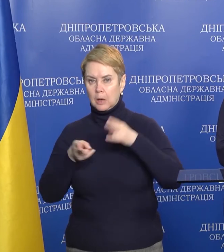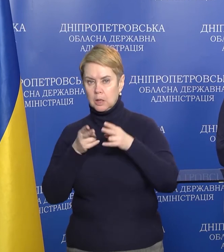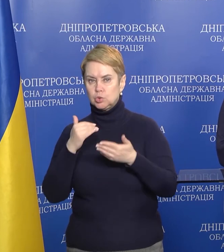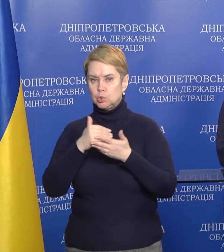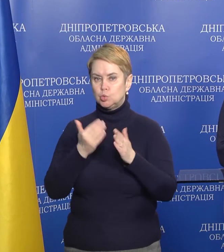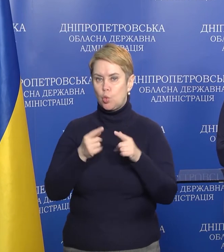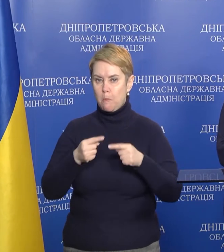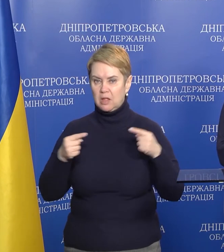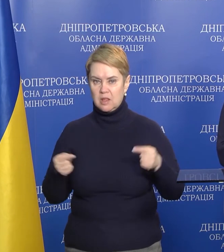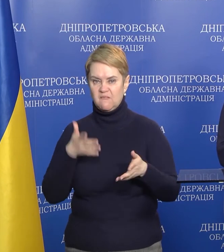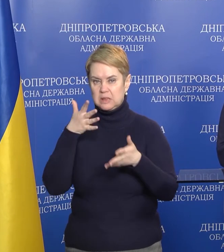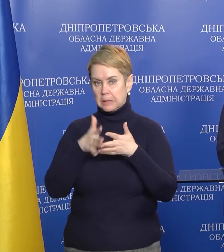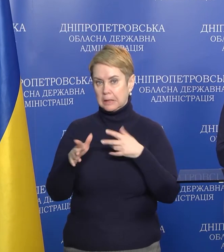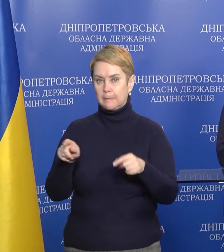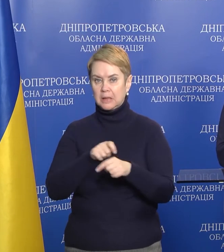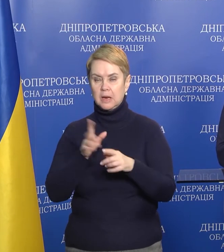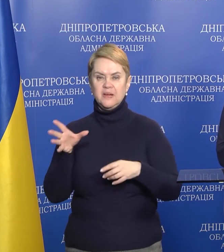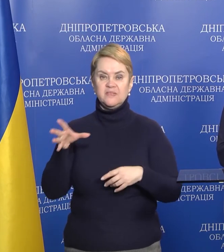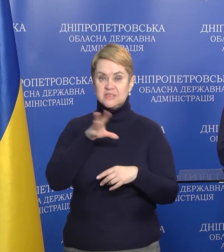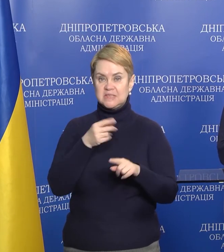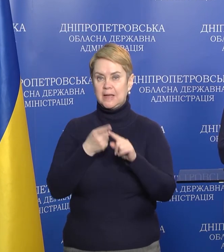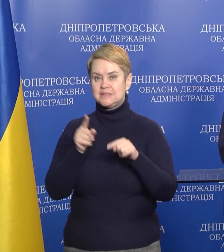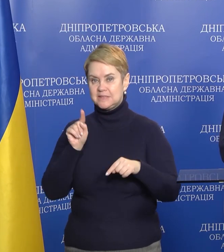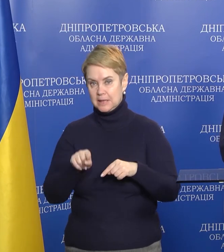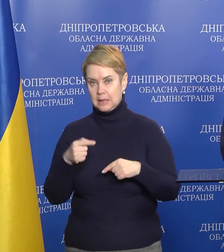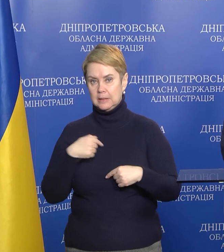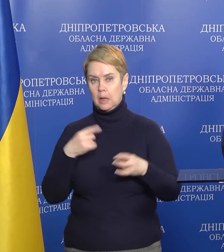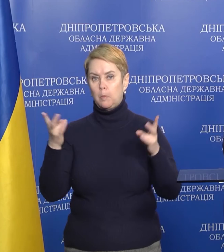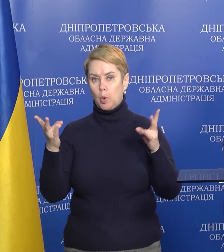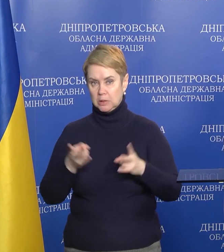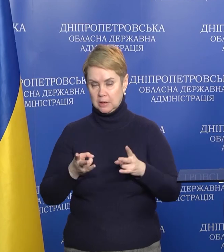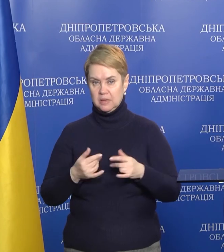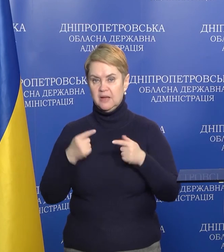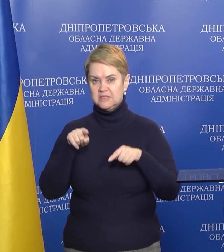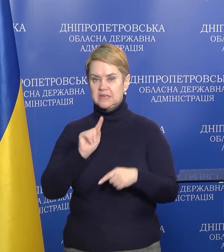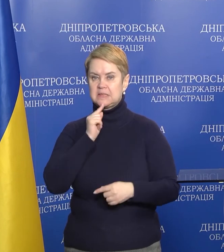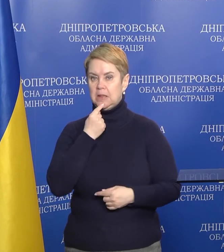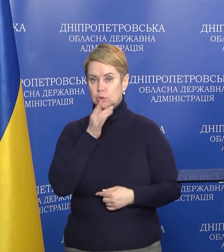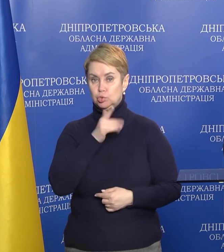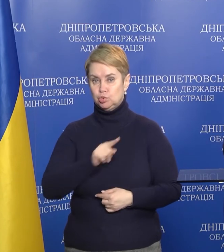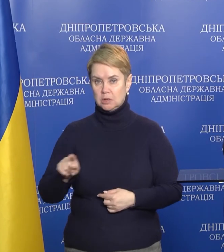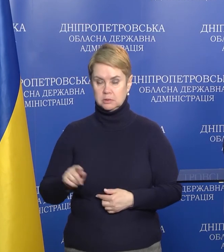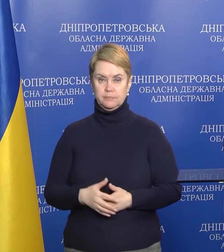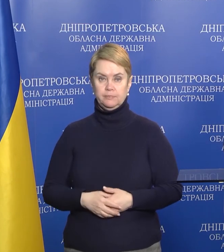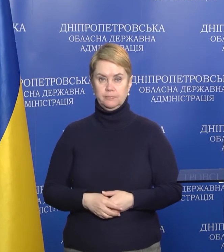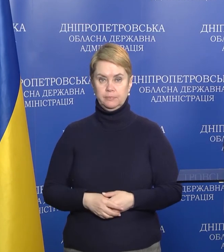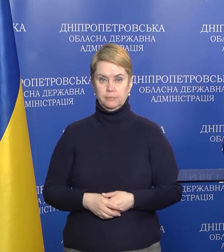інструментарії, витратні матеріали. Тобто все це нам дуже потрібно в цей складний час.